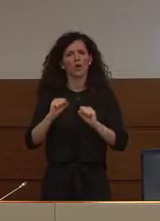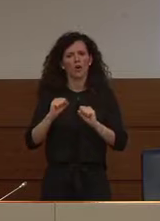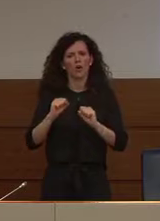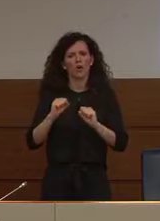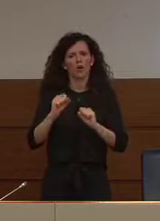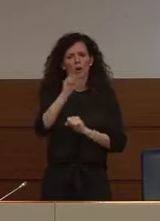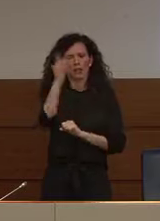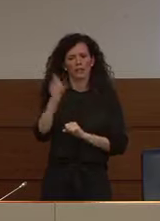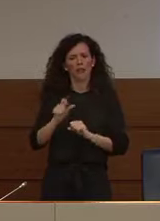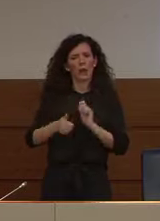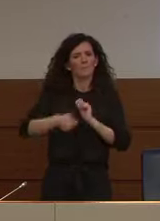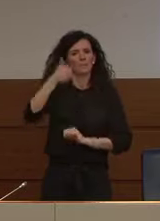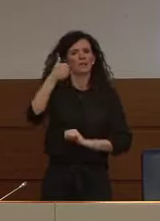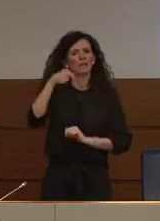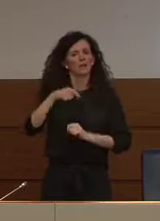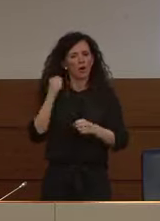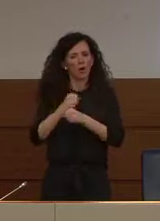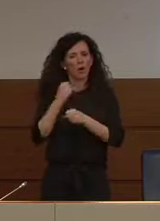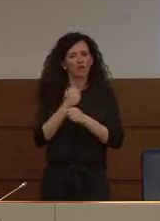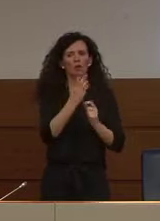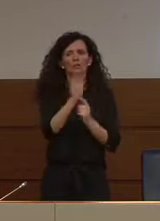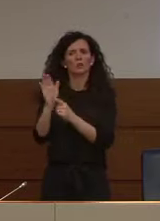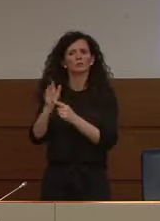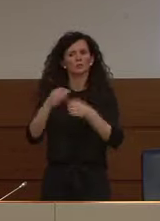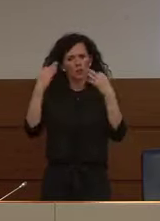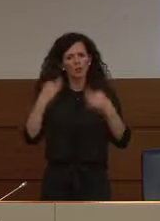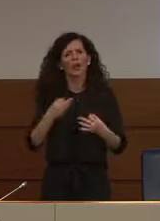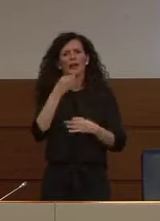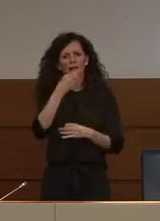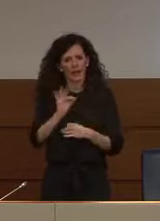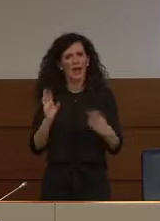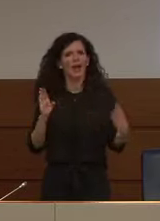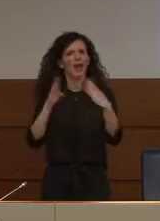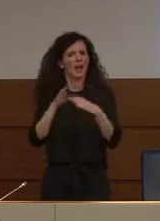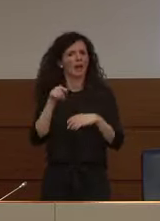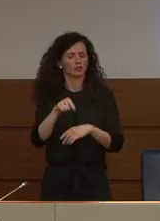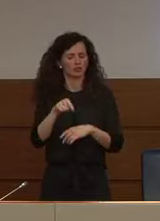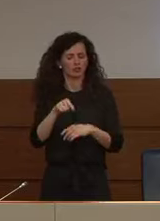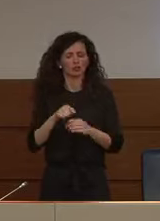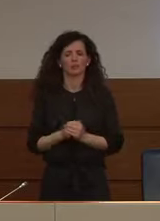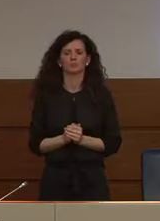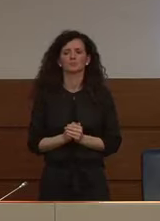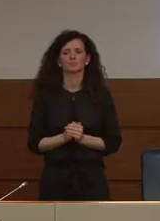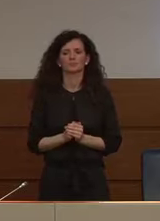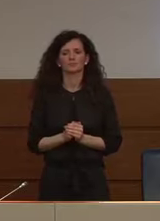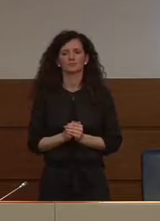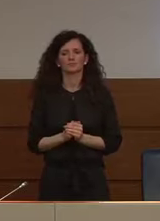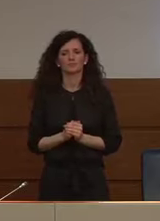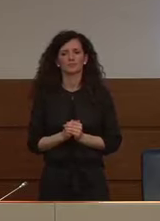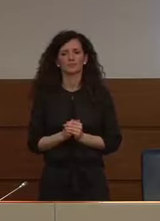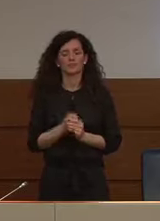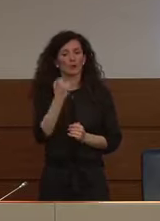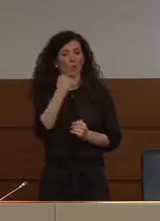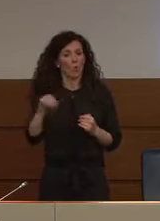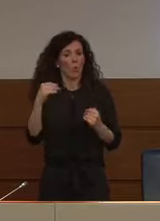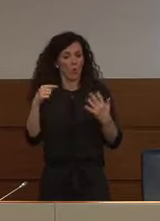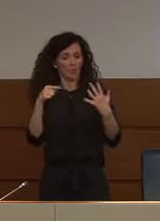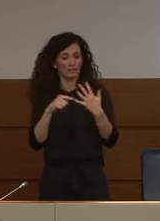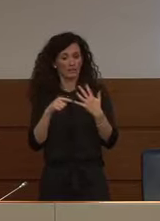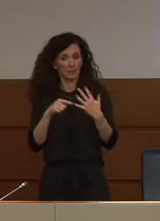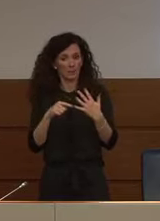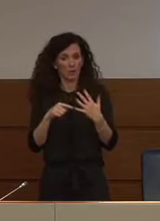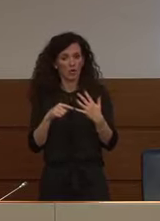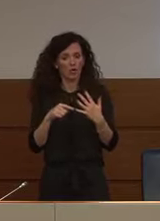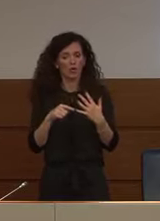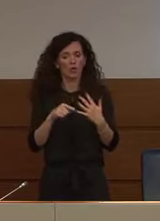pionieristico e qui tocco l'ultimo punto per sottolineare che